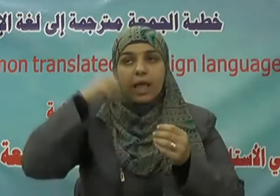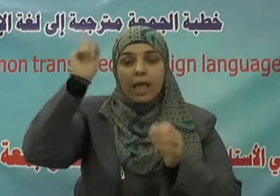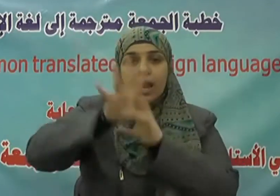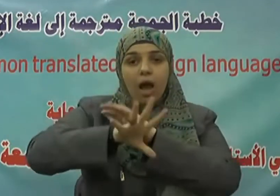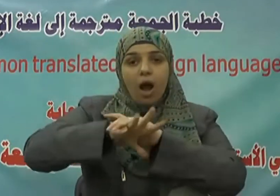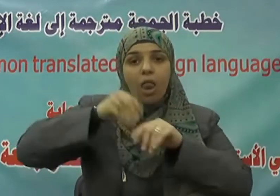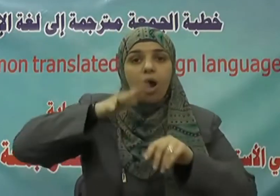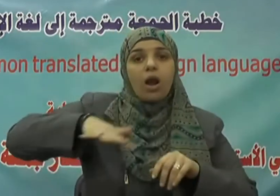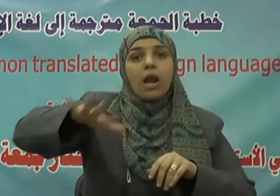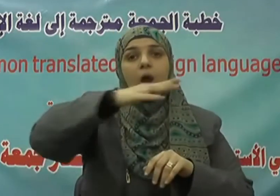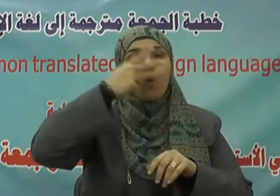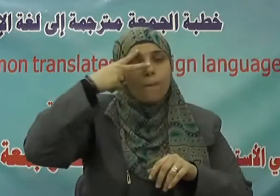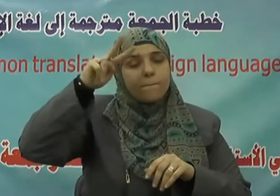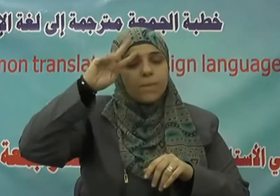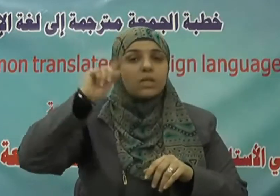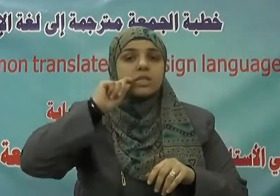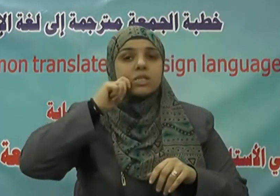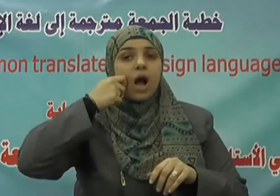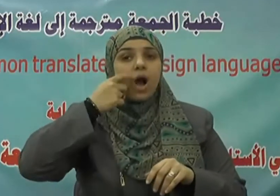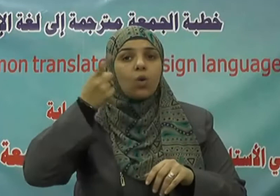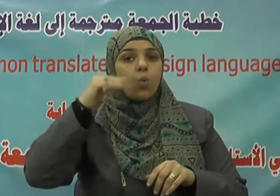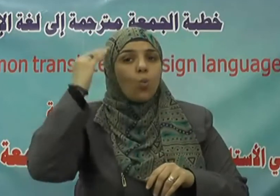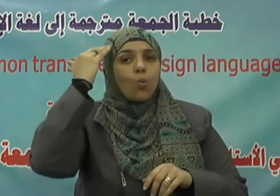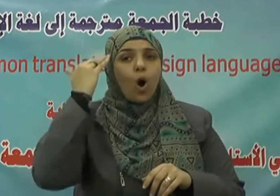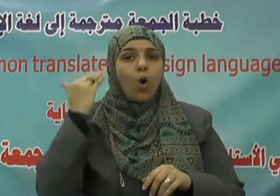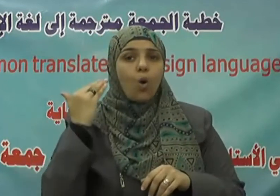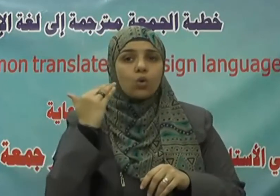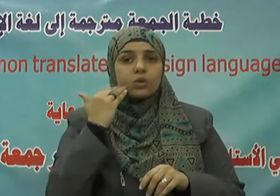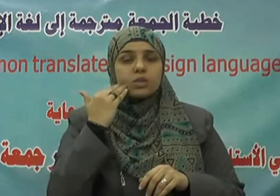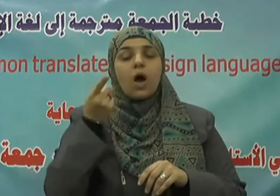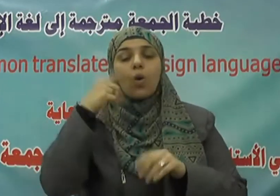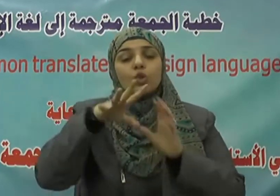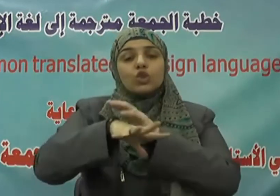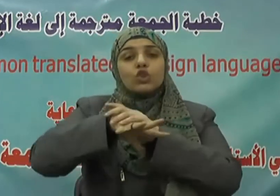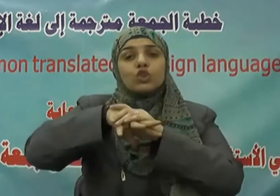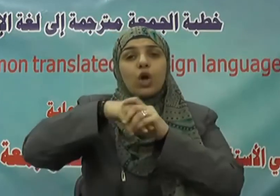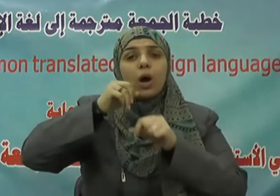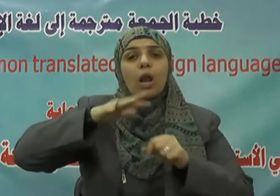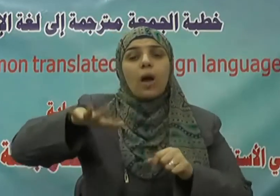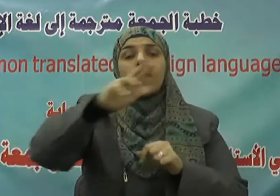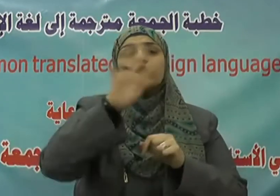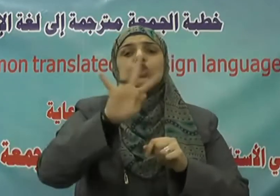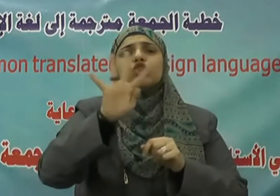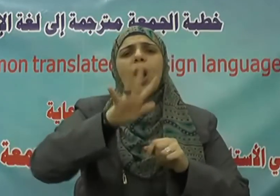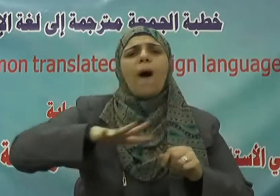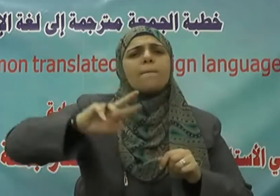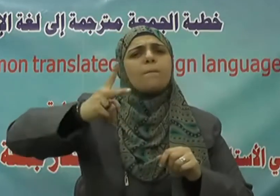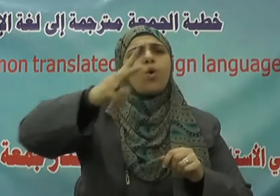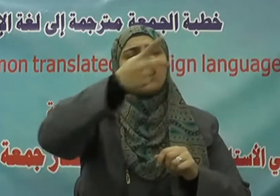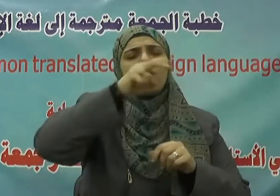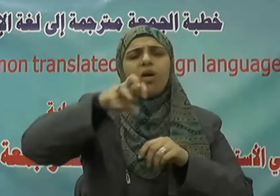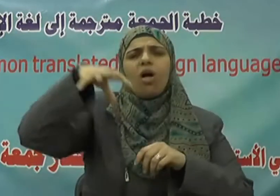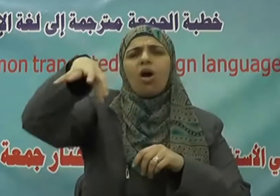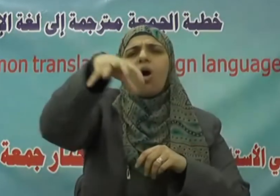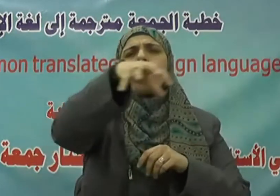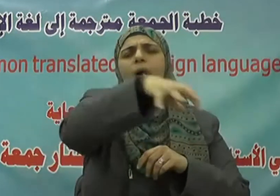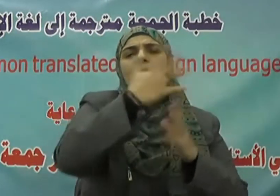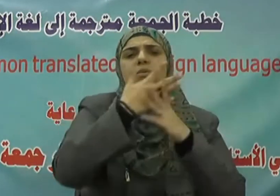من ذكر وأنثى وجعلناكم شعوبا وقبائل